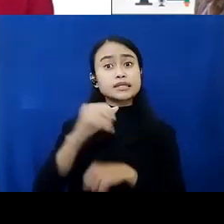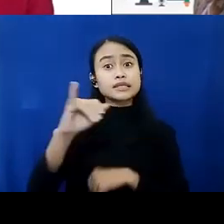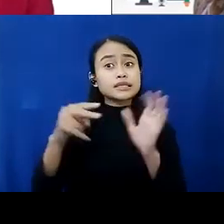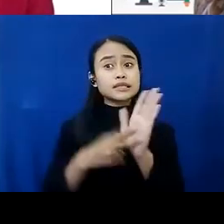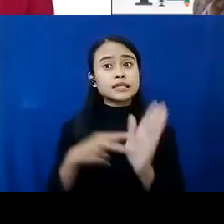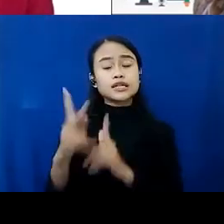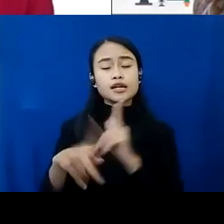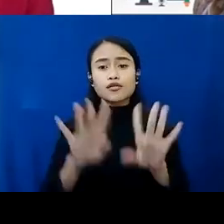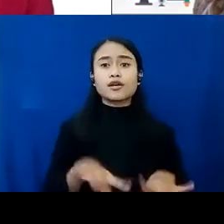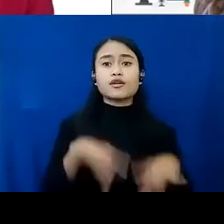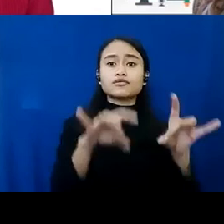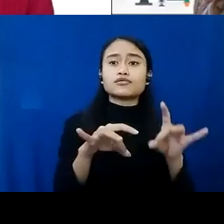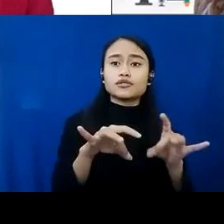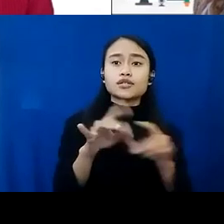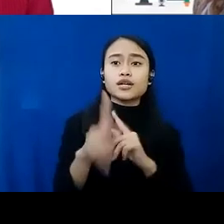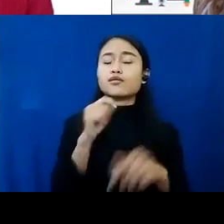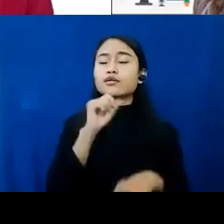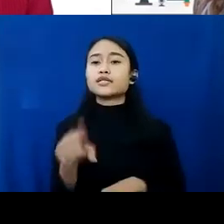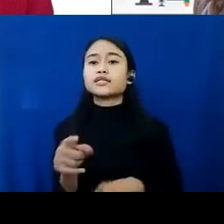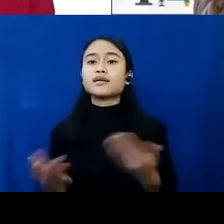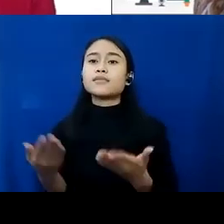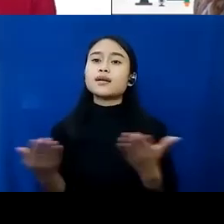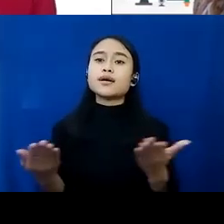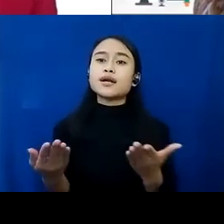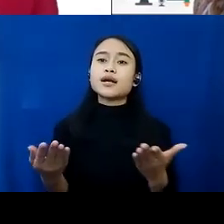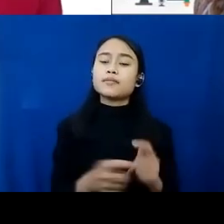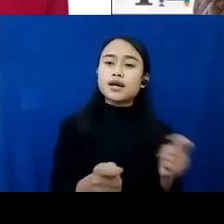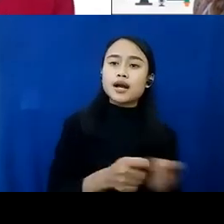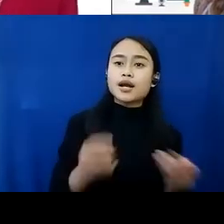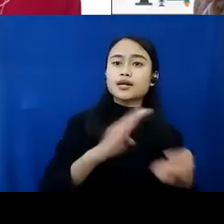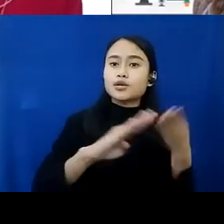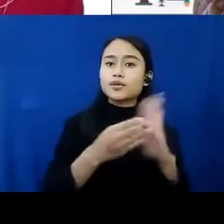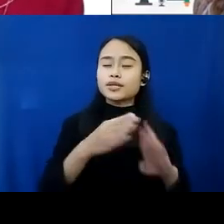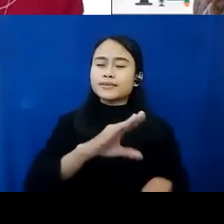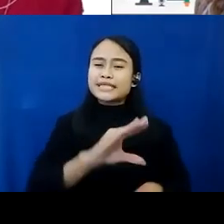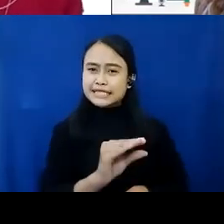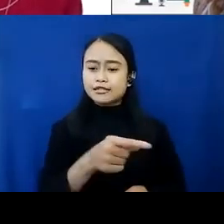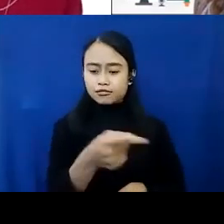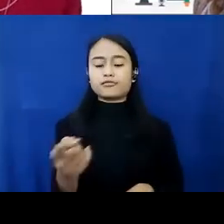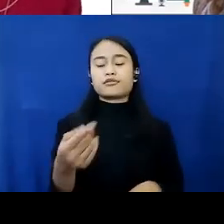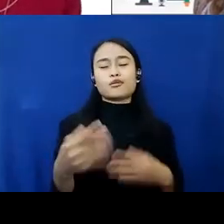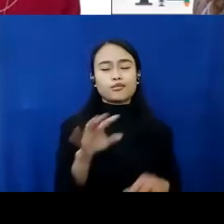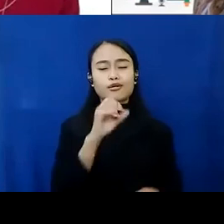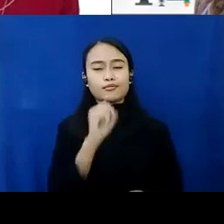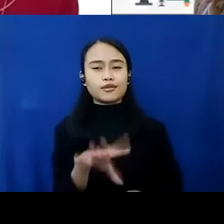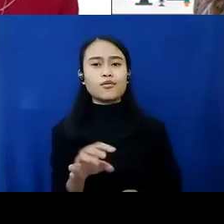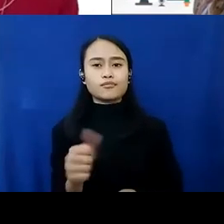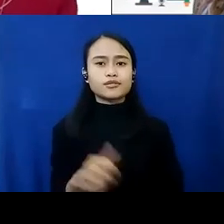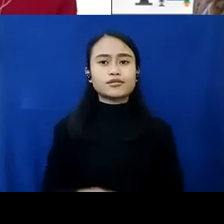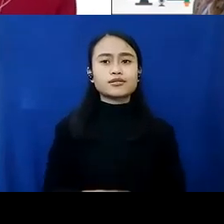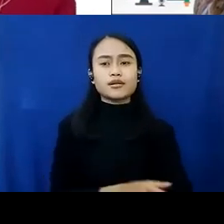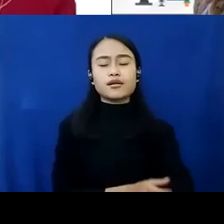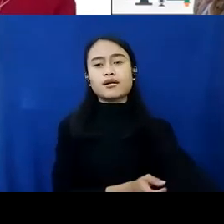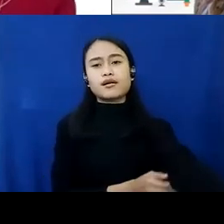bagaimana penanganan untuk komunitas terpencil beliau juga sudah bisa menyampaikan dan ada beberapa hal yang